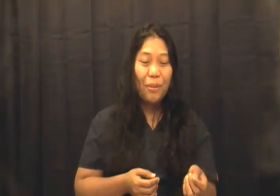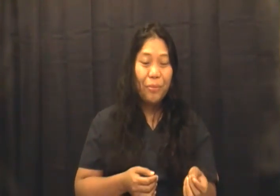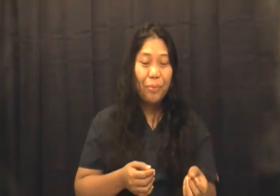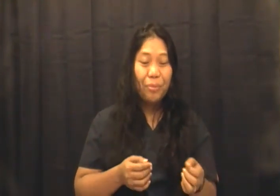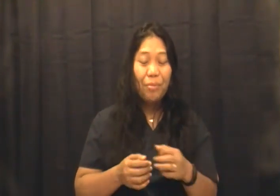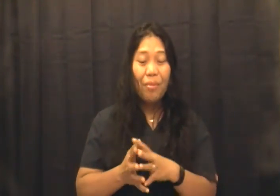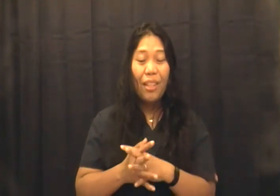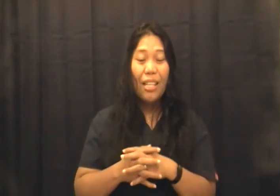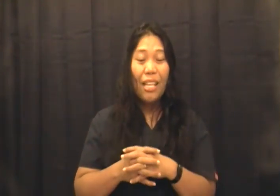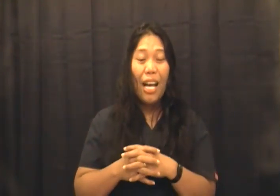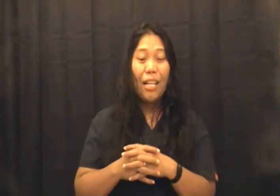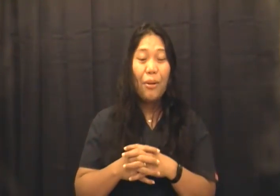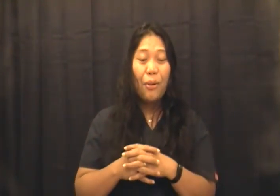ko, ano,